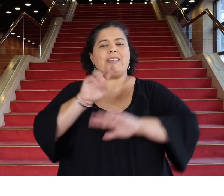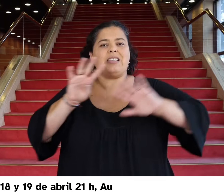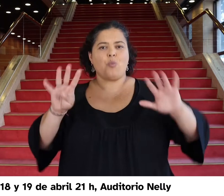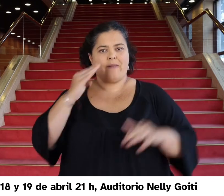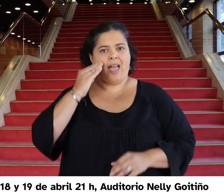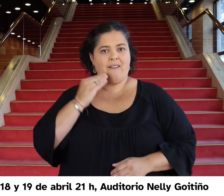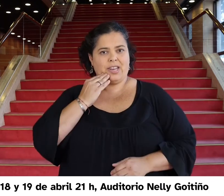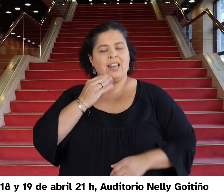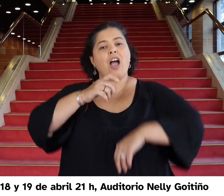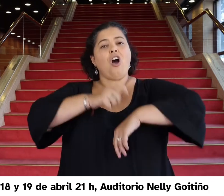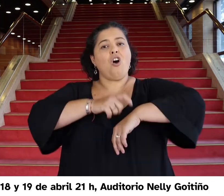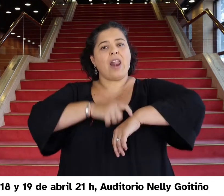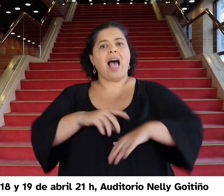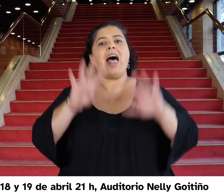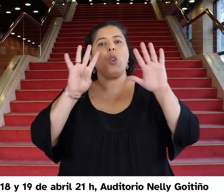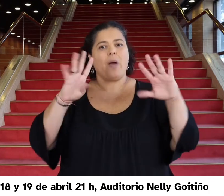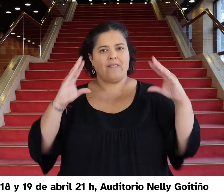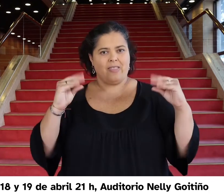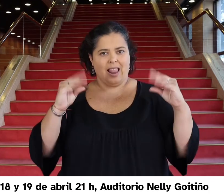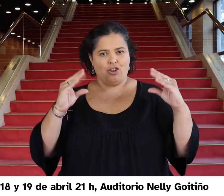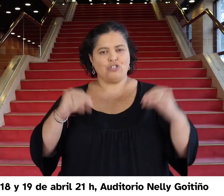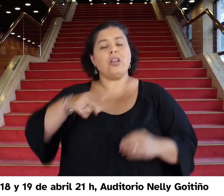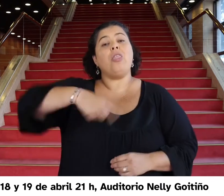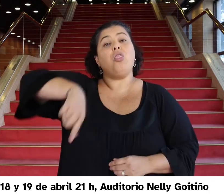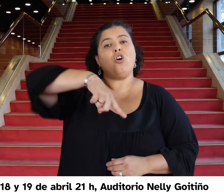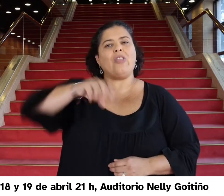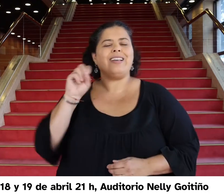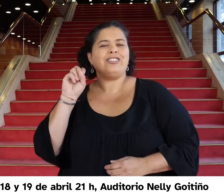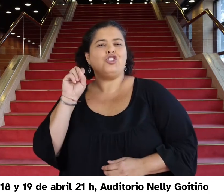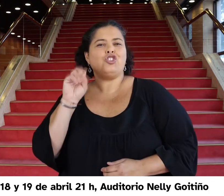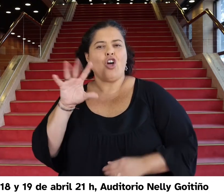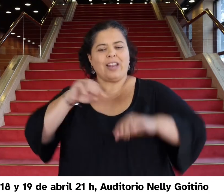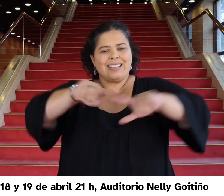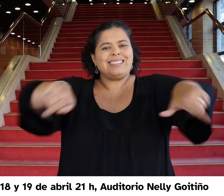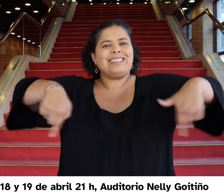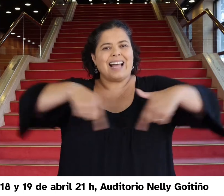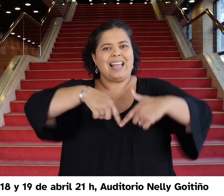18 y 19 de abril, 21 horas. Auditorio Néligo y Tiño.